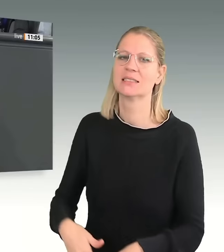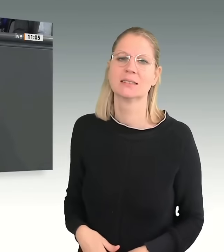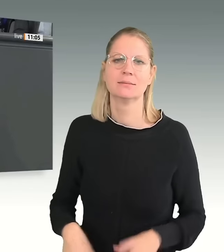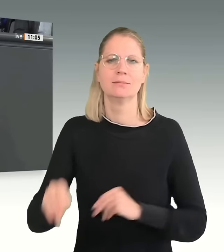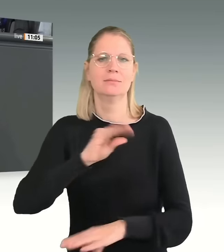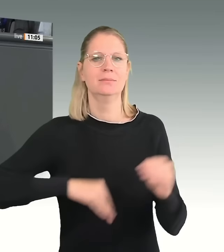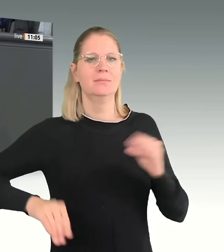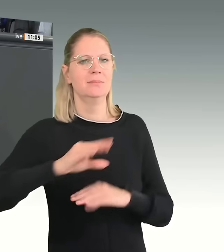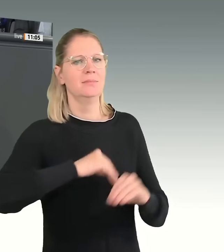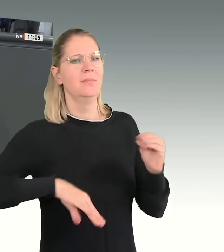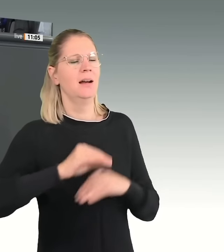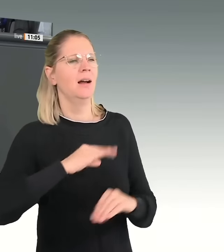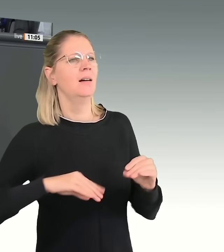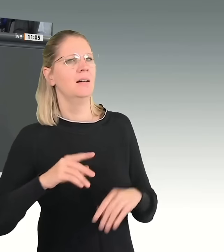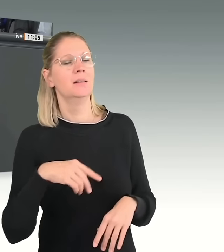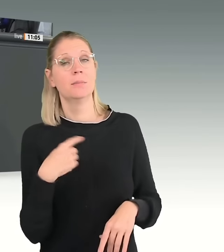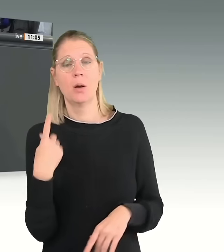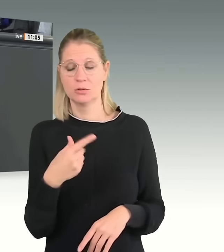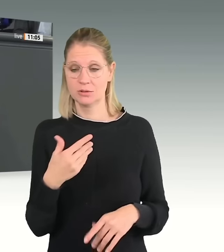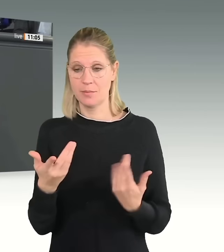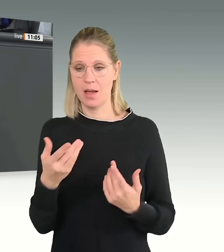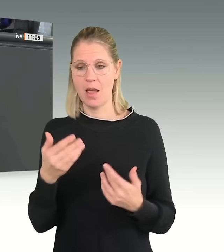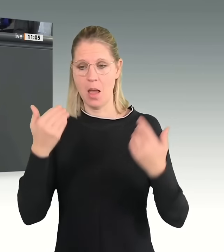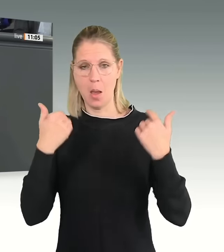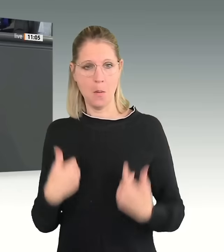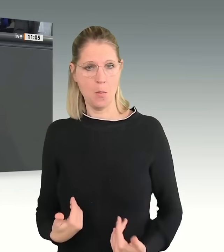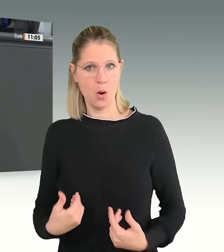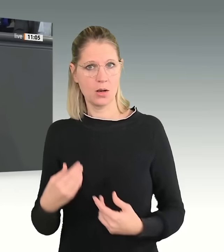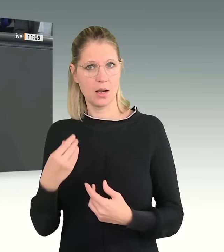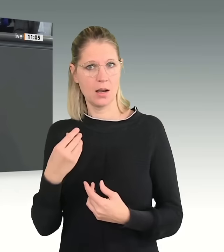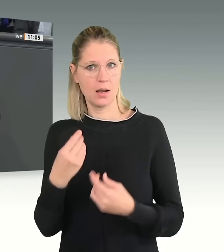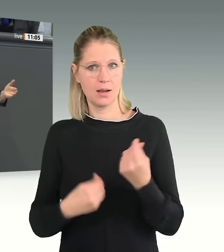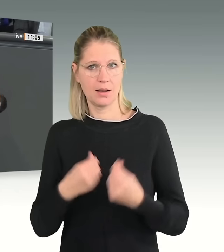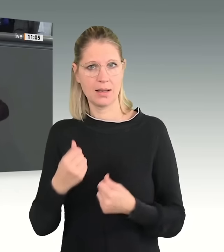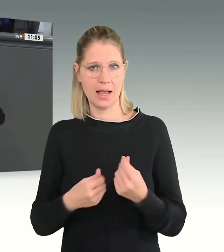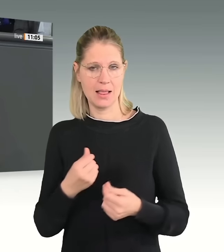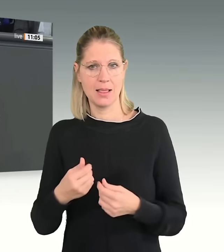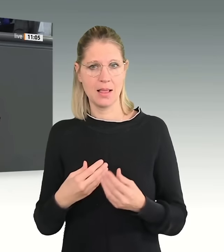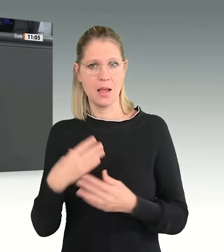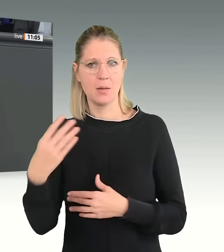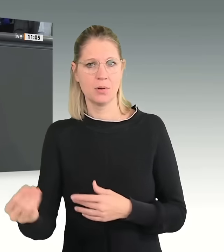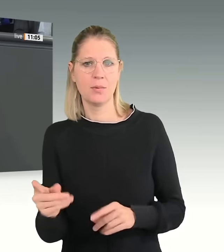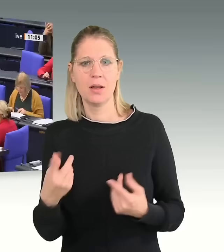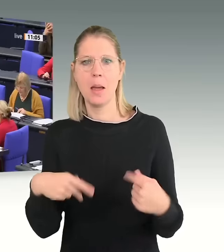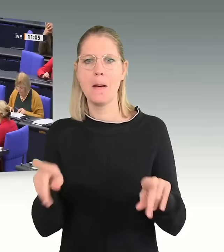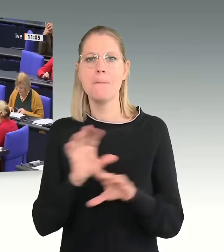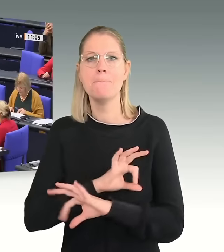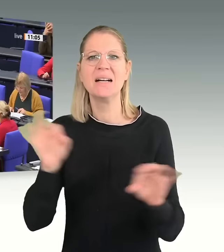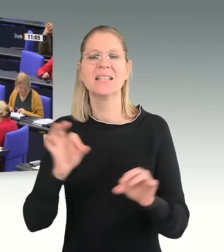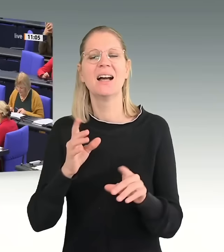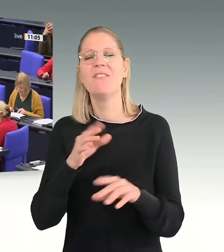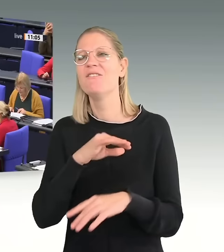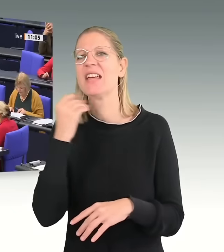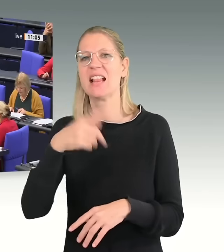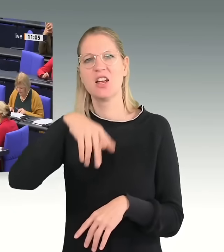von Bürgergeld geht es unseren Zuwanderern sogar besser als vielen deutschen Rentnern, was sie gerne verdrängen, die